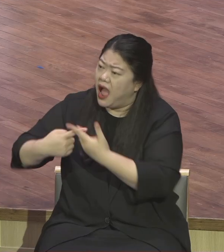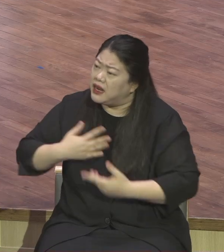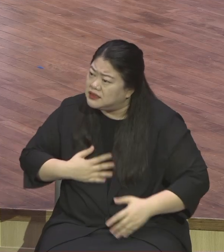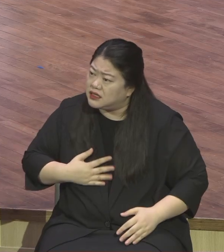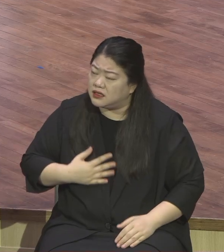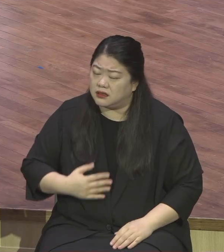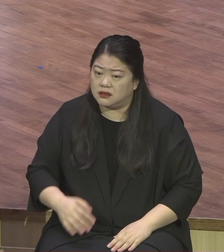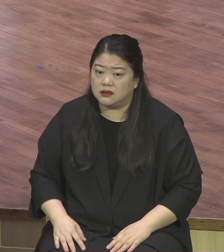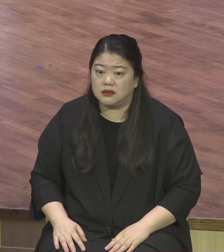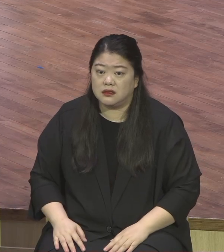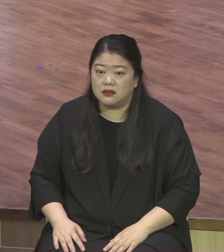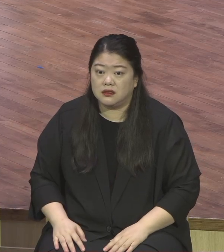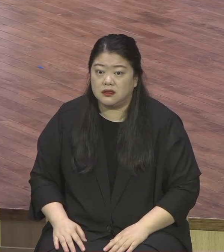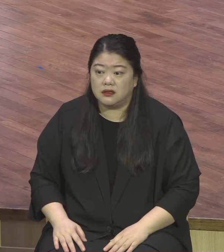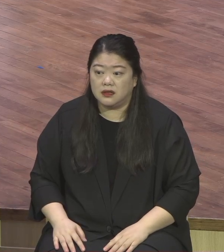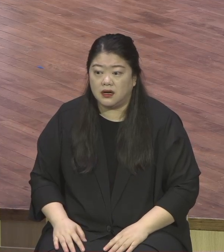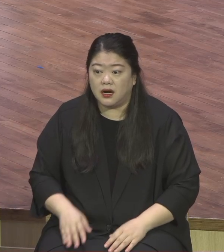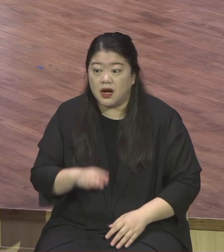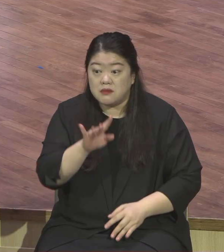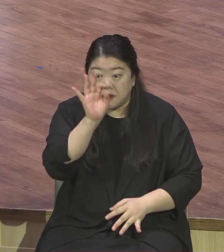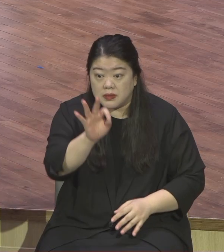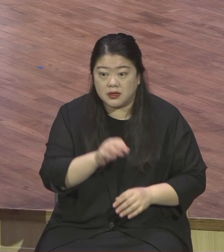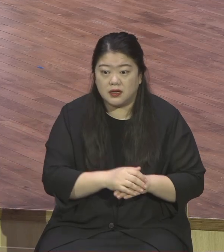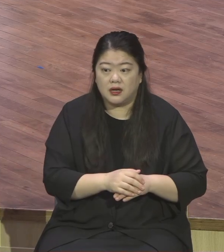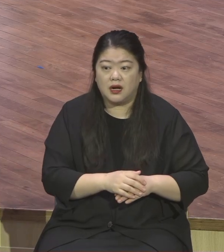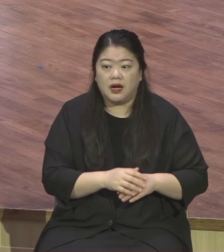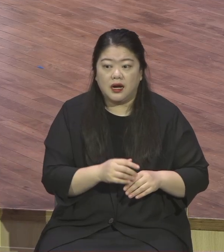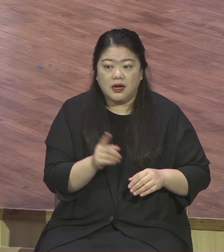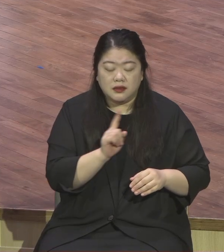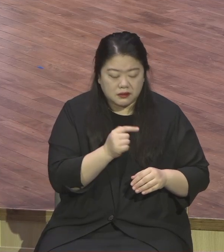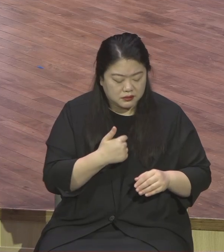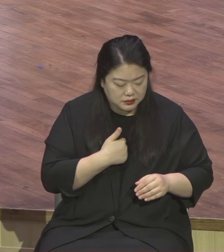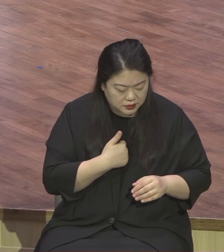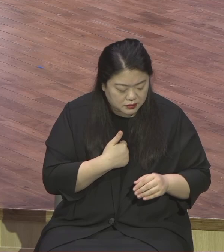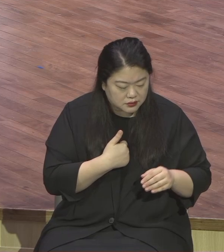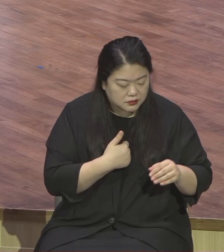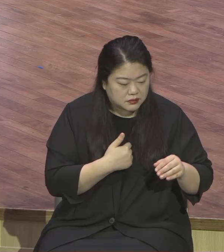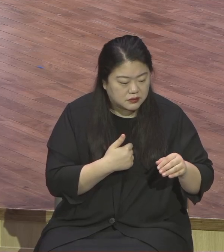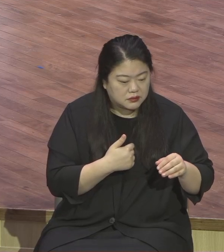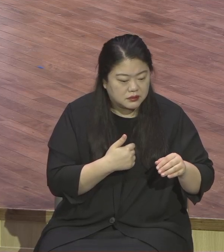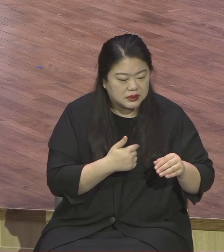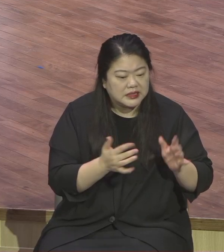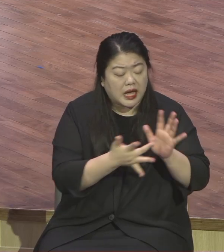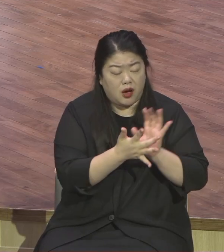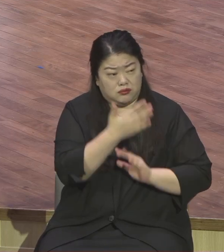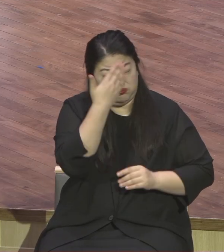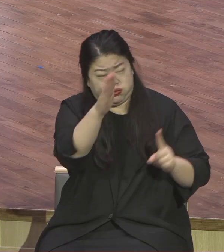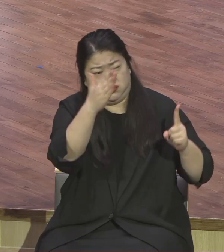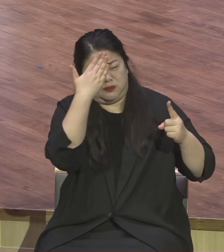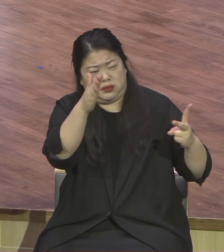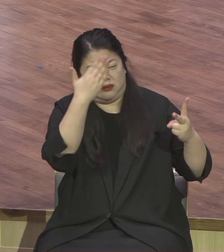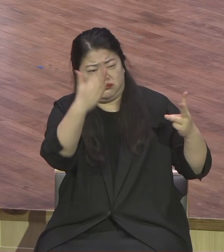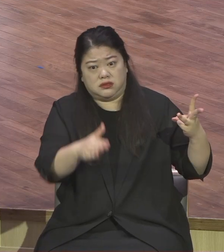세 번 다 사랑 고백하도록 만들었어요 회복시키려고 창피하게 만들려고